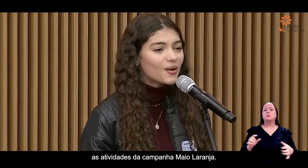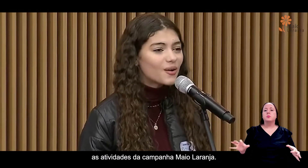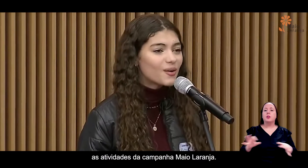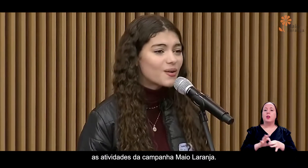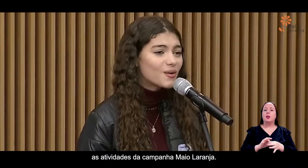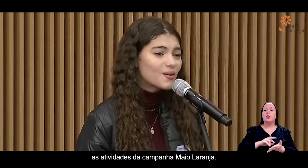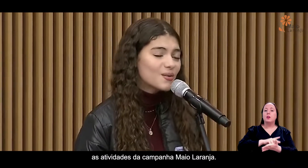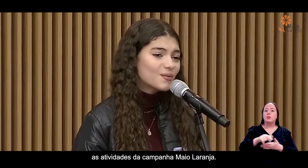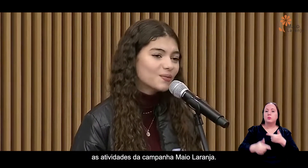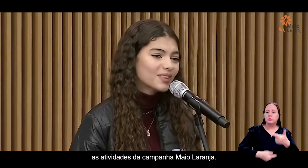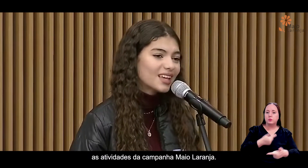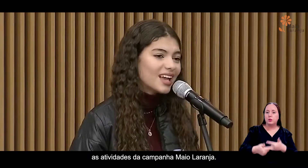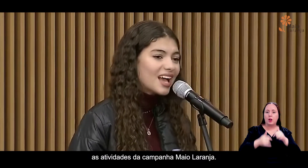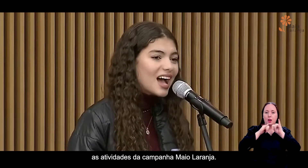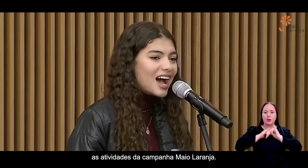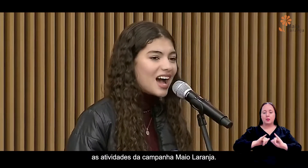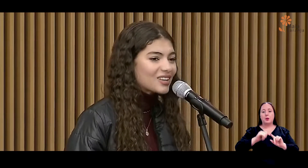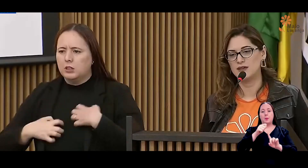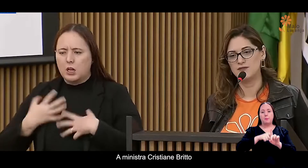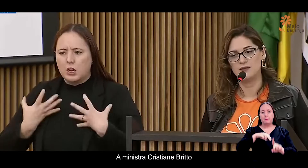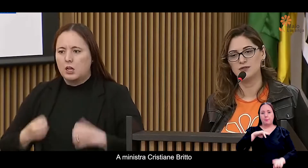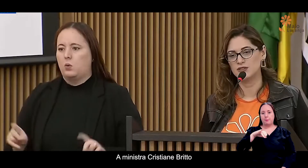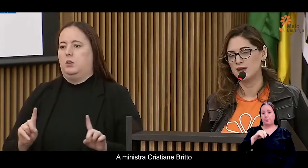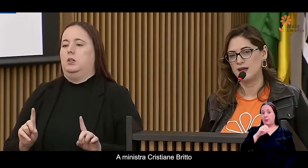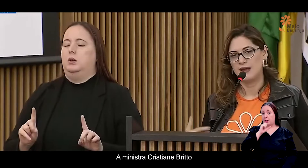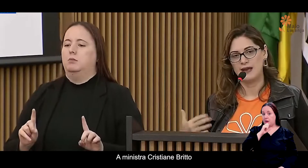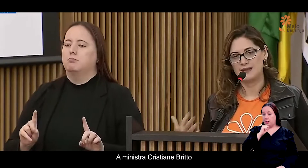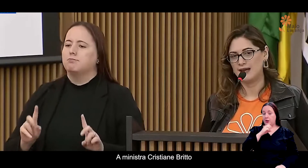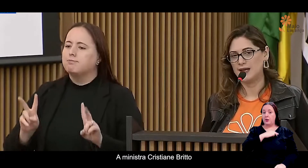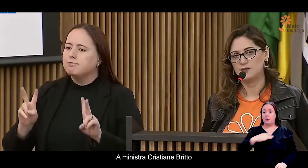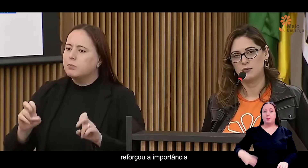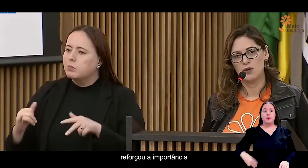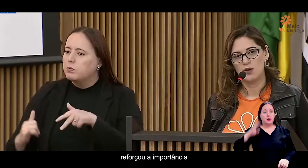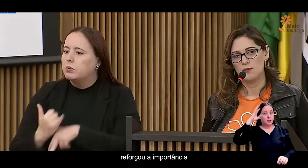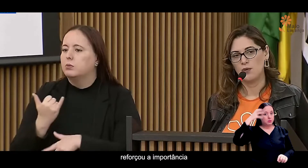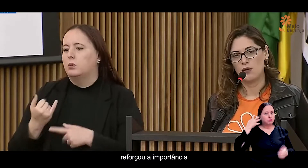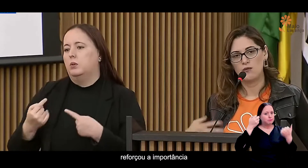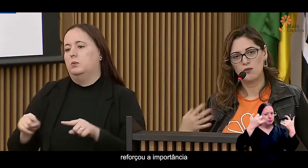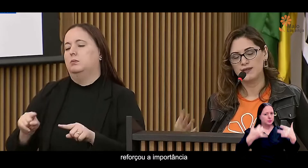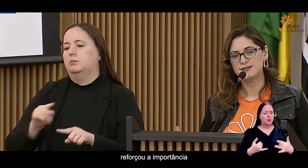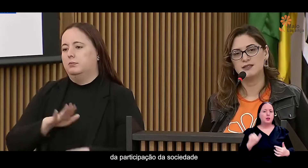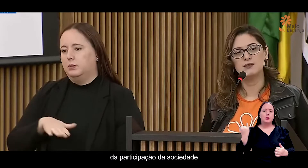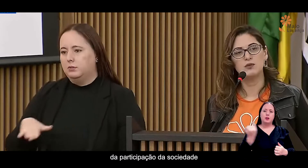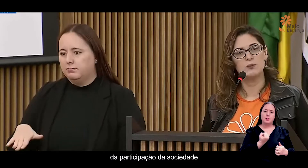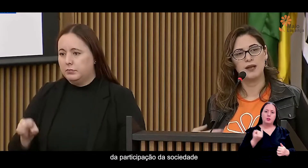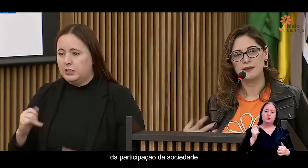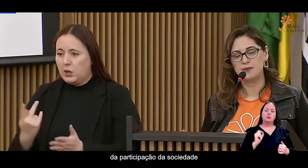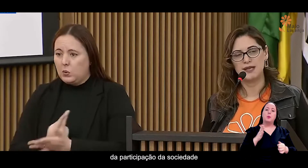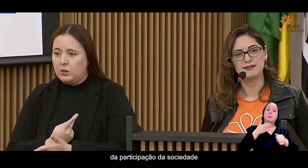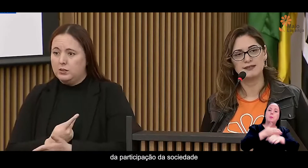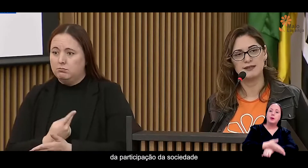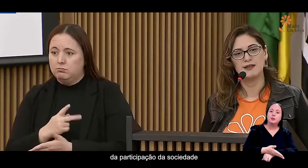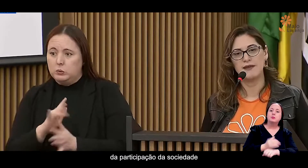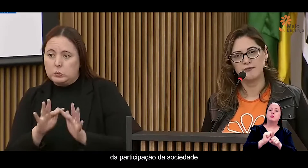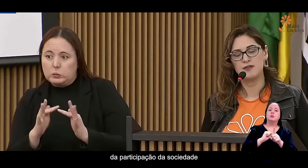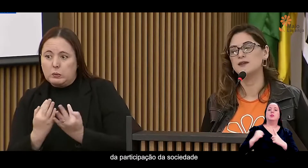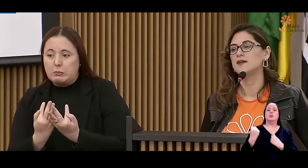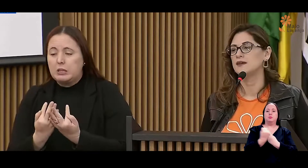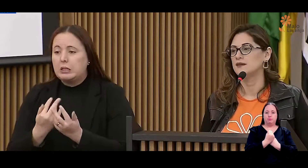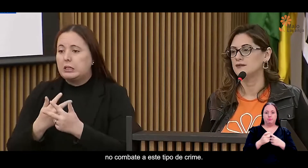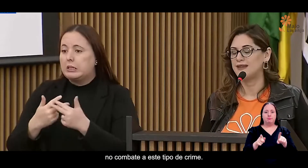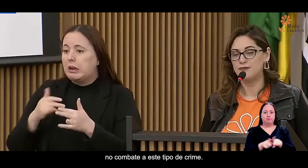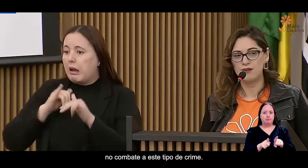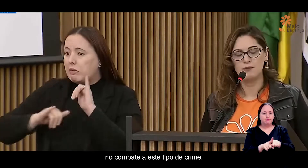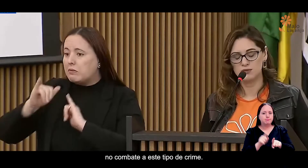as atividades da campanha Maio Laranja. A ministra Cristiane Brito reforçou a importância da participação da sociedade